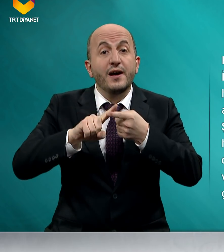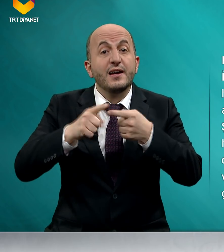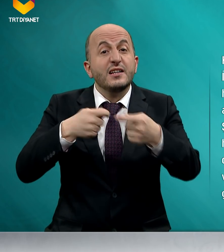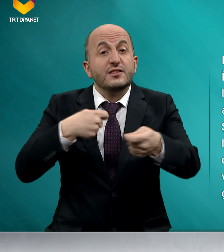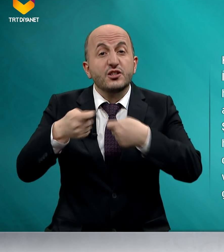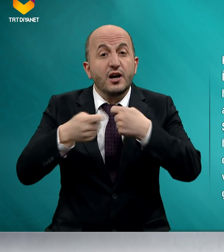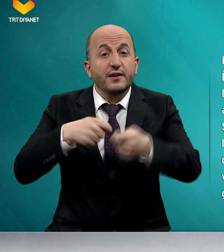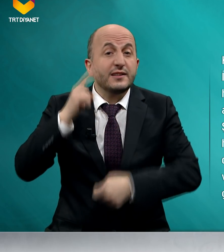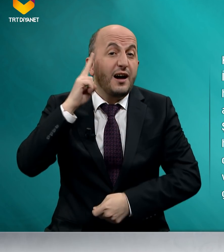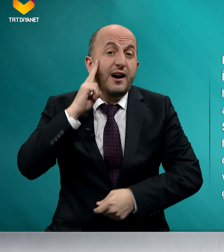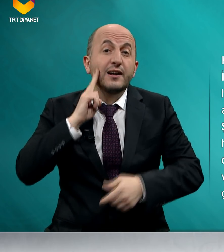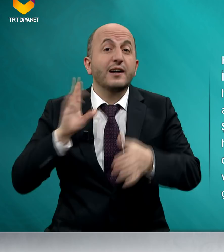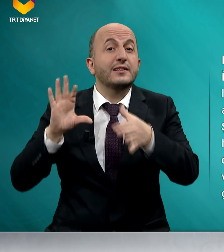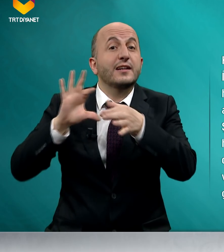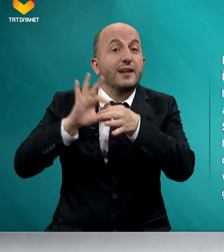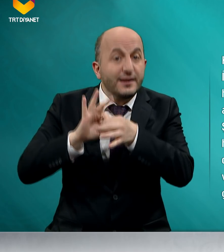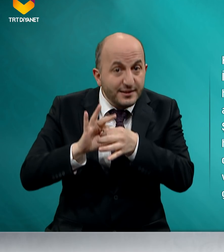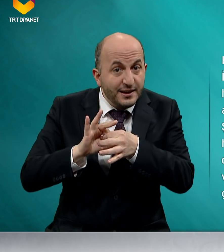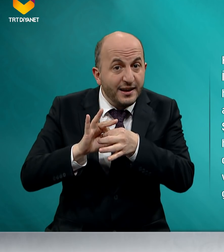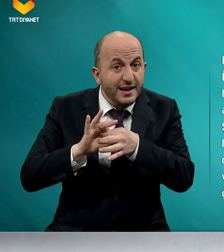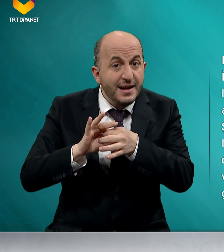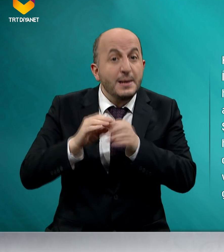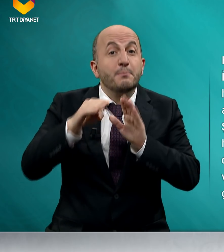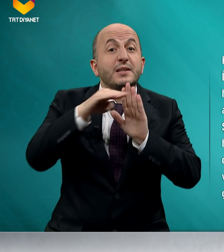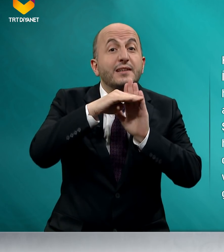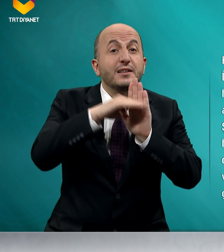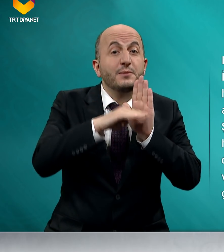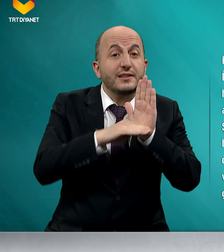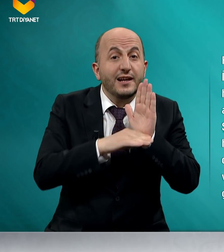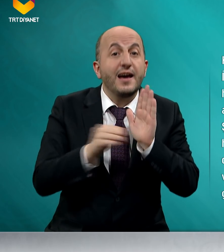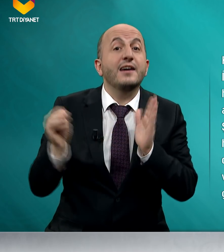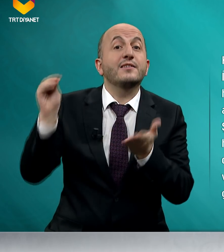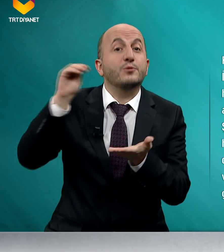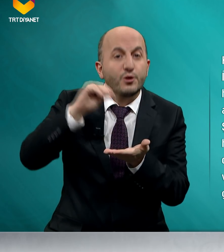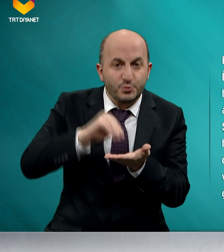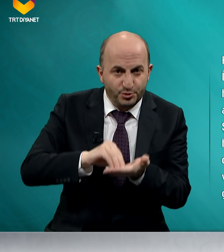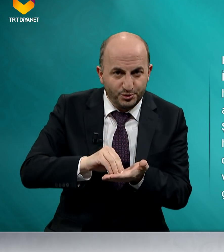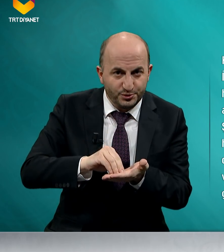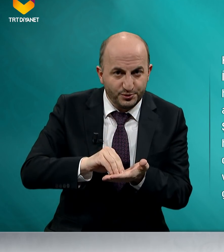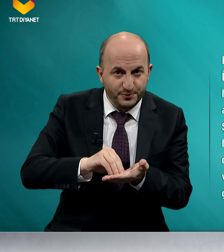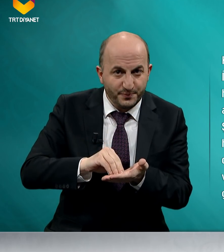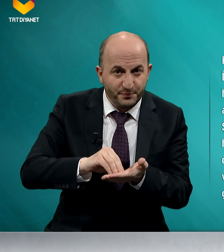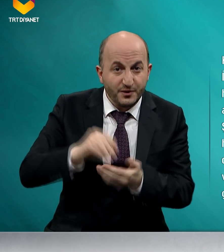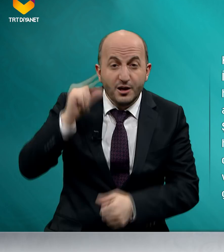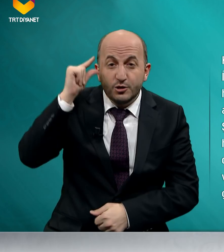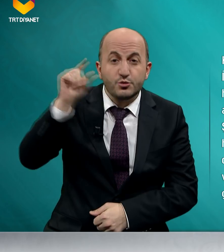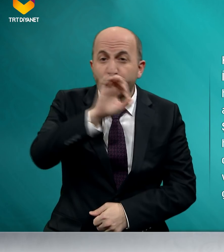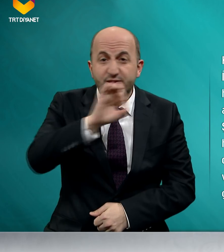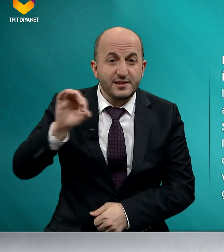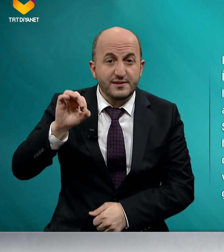ticaret ahlakına dair de bir takım ilkeler koymuştur. Şüphesiz